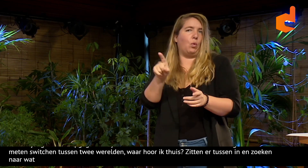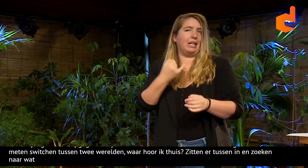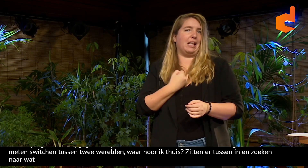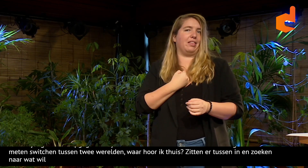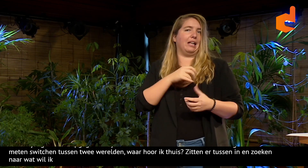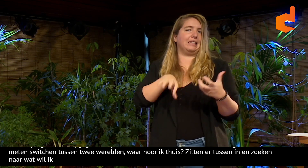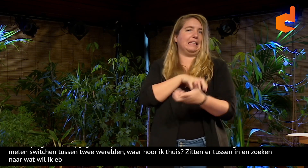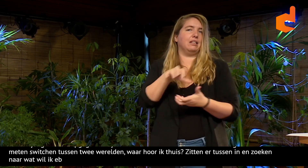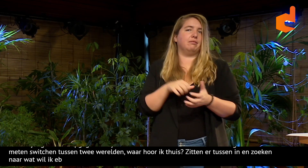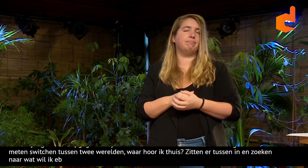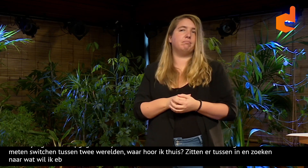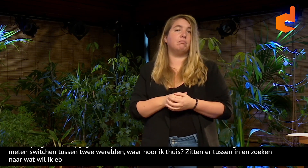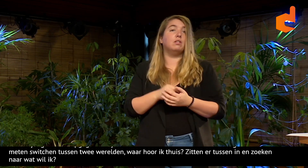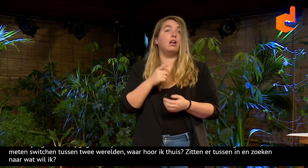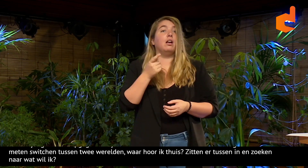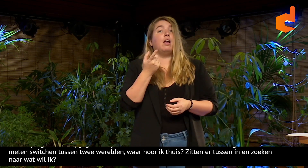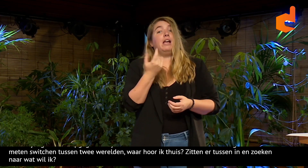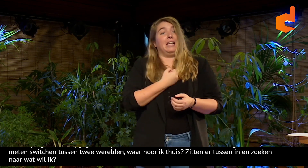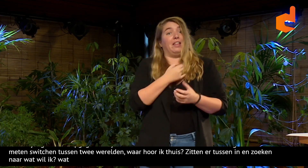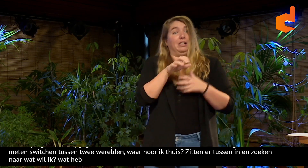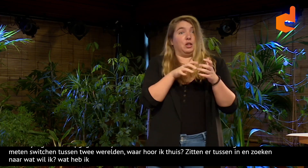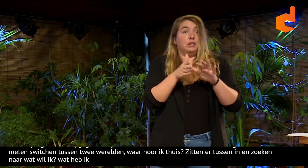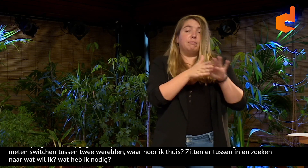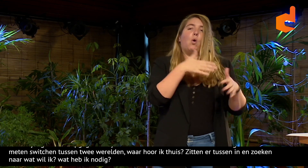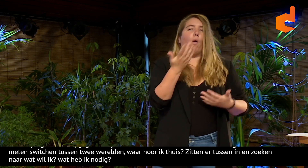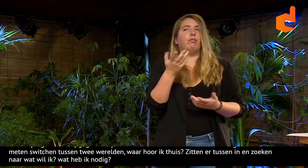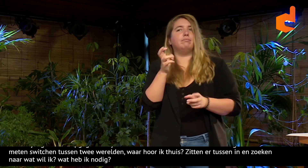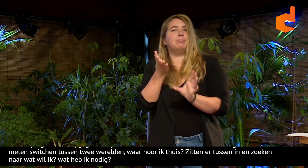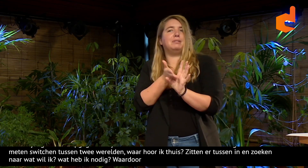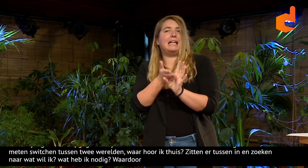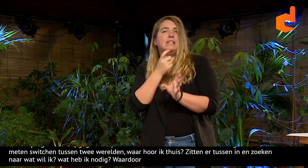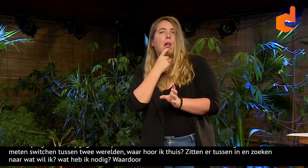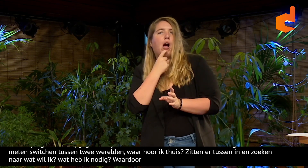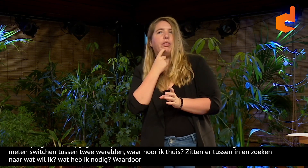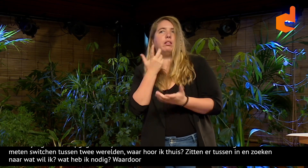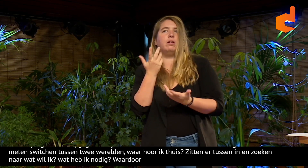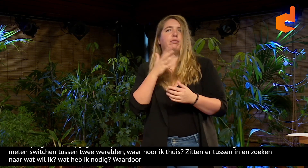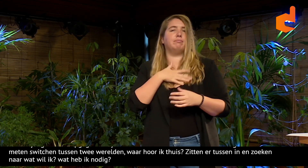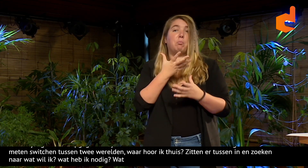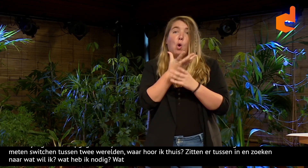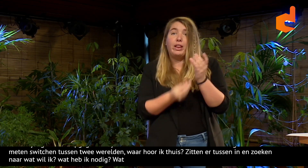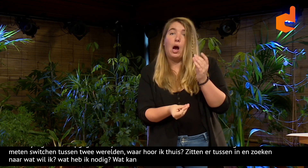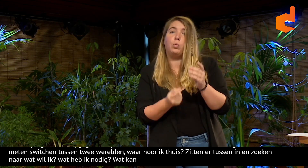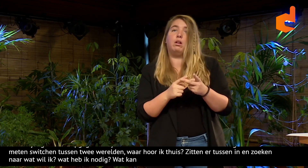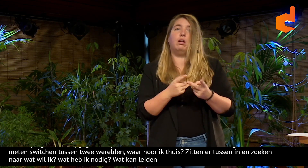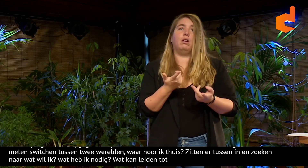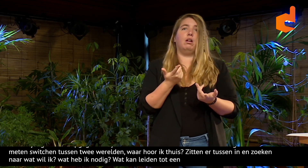behoeften heb ik? Waardoor ze zich soms... Wat soms kan leiden tot een identiteitscrisis.